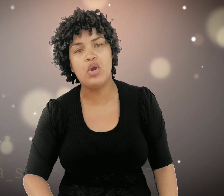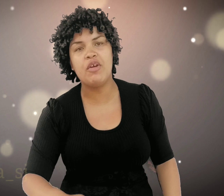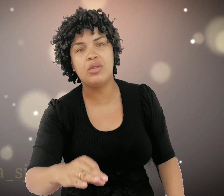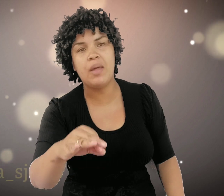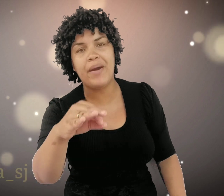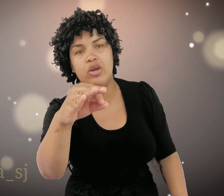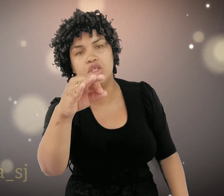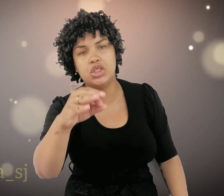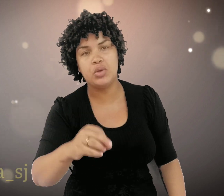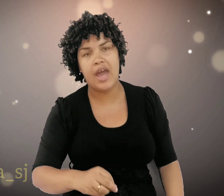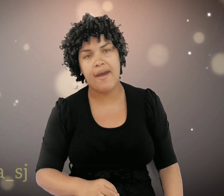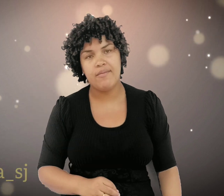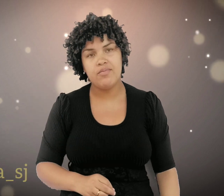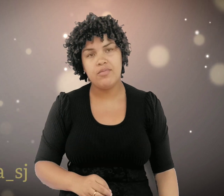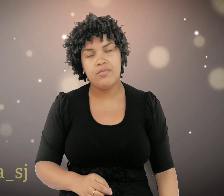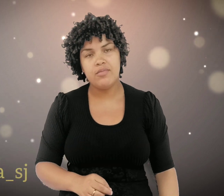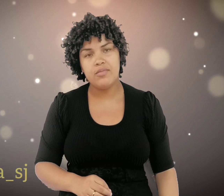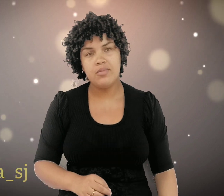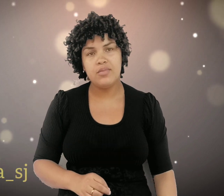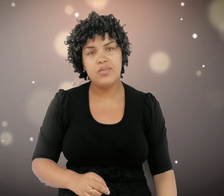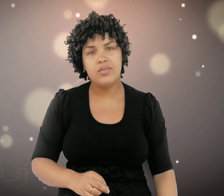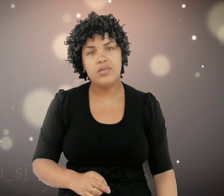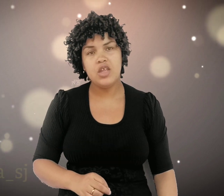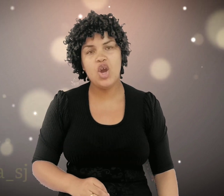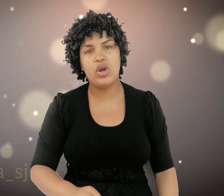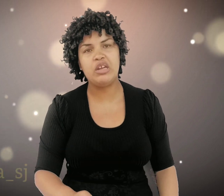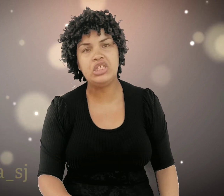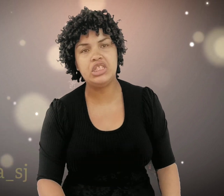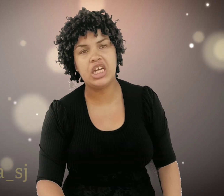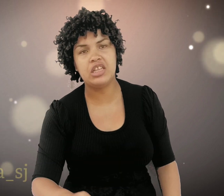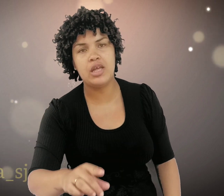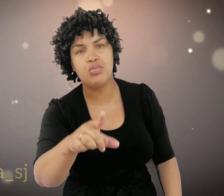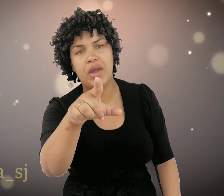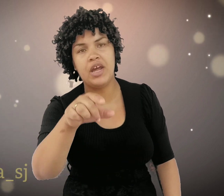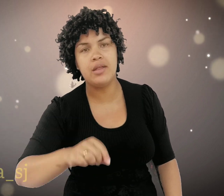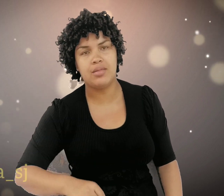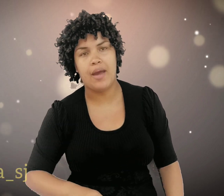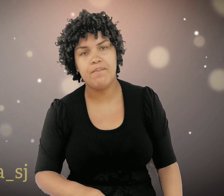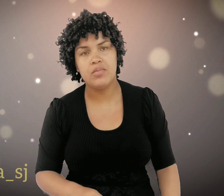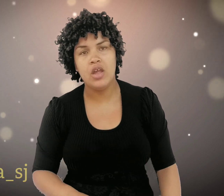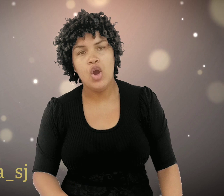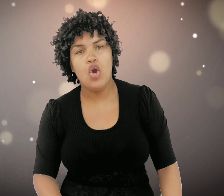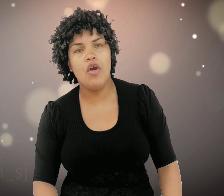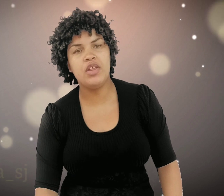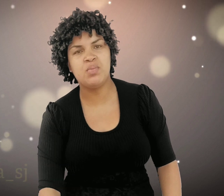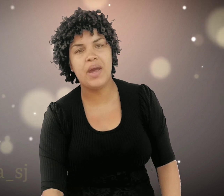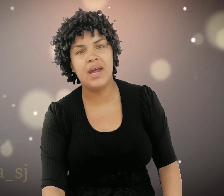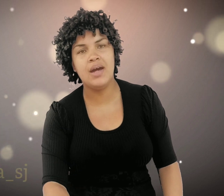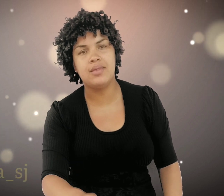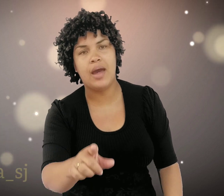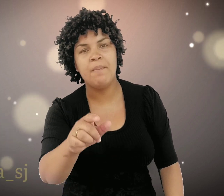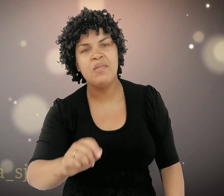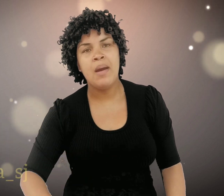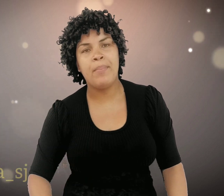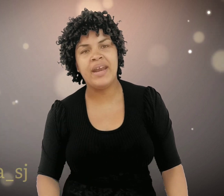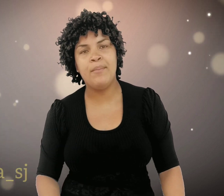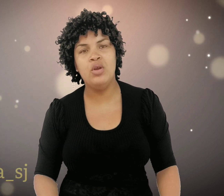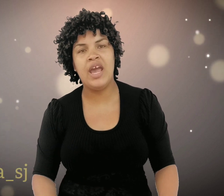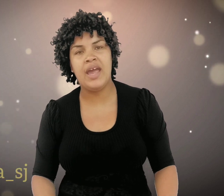Por que você parou de sonhar? Eu quero te dizer que tem esperança. Houve esperança para a mulher,